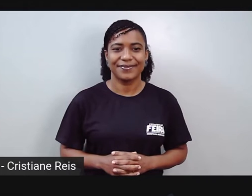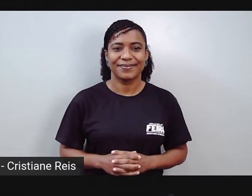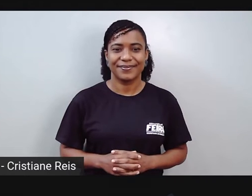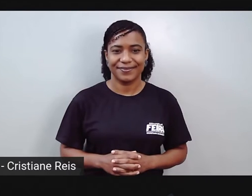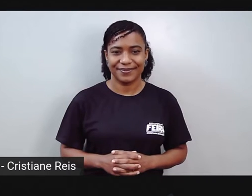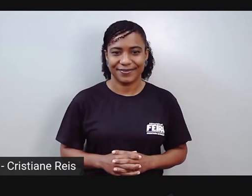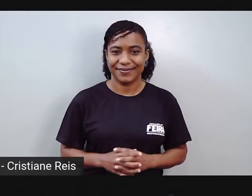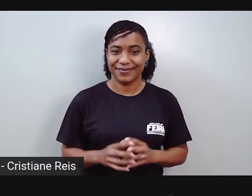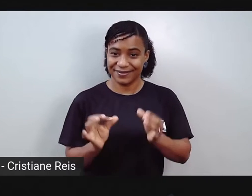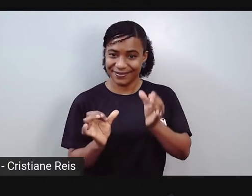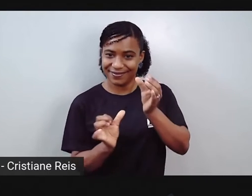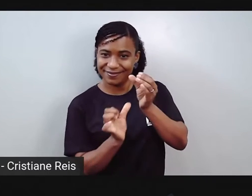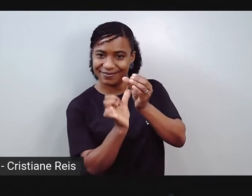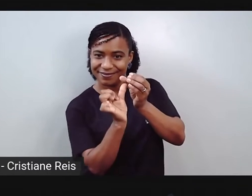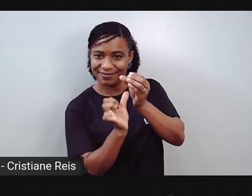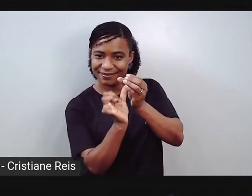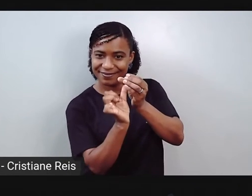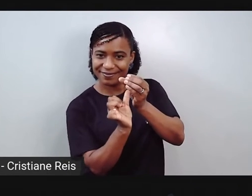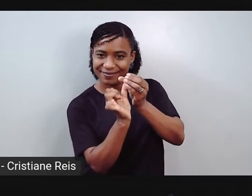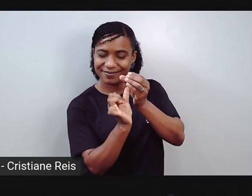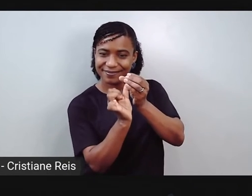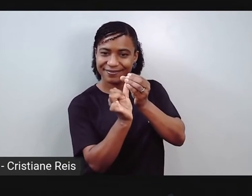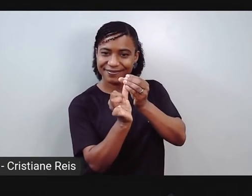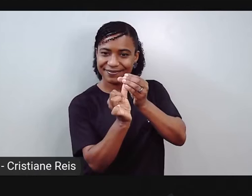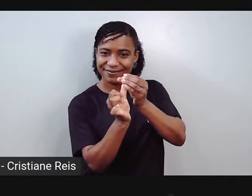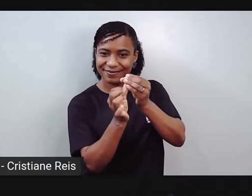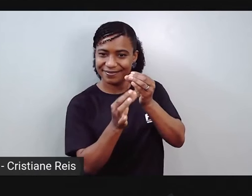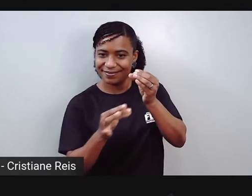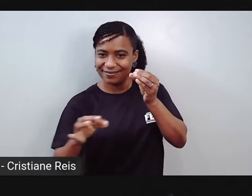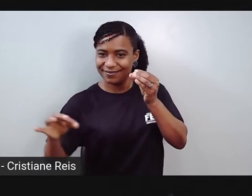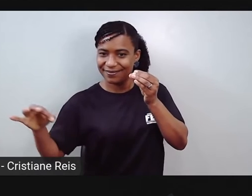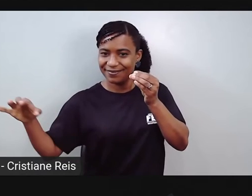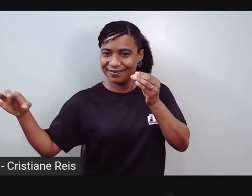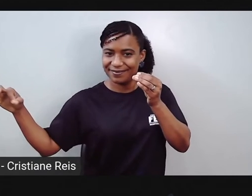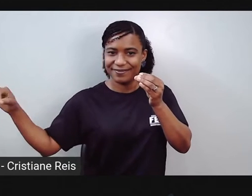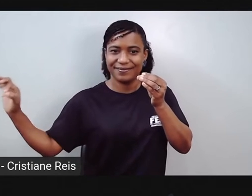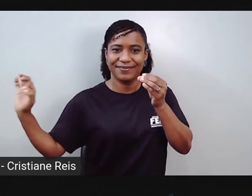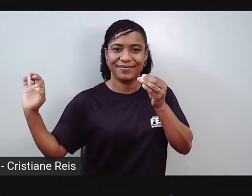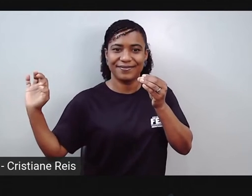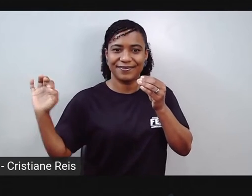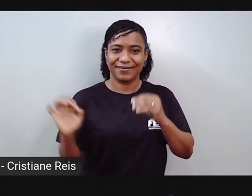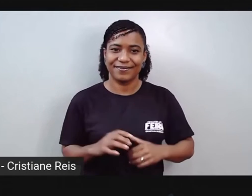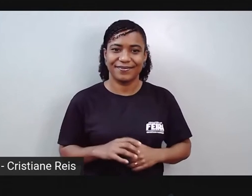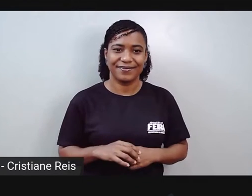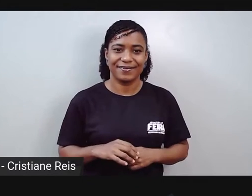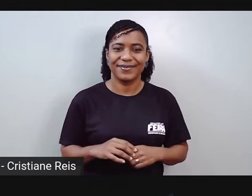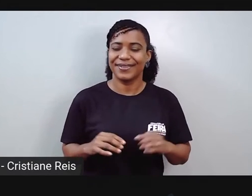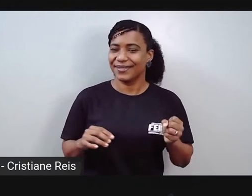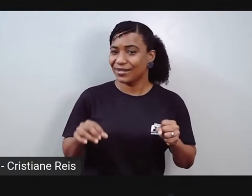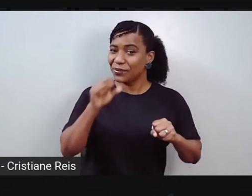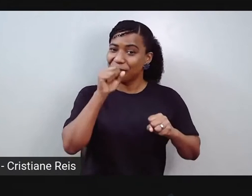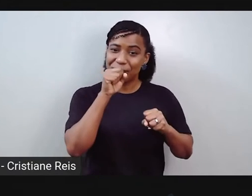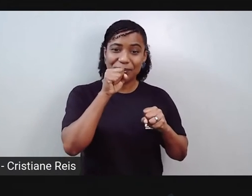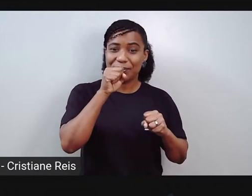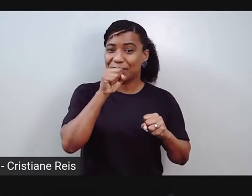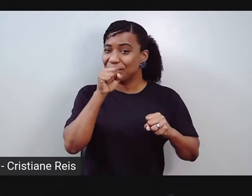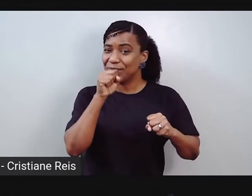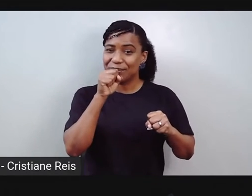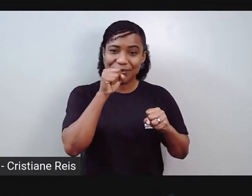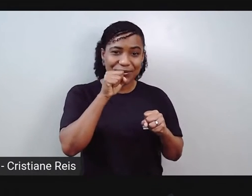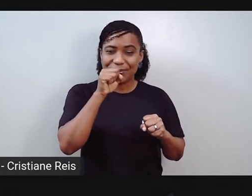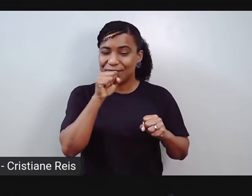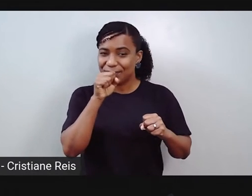Isso aqui que vai ser o fio, ó. Que o microfone tem o fio. O cantor às vezes segura assim o fio, né? Pronto.